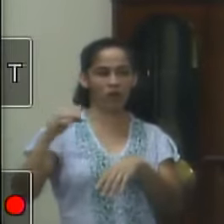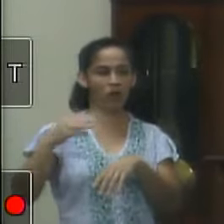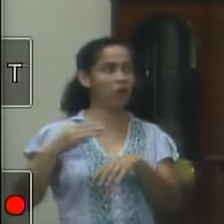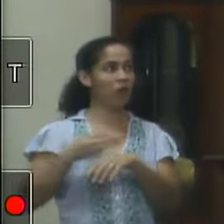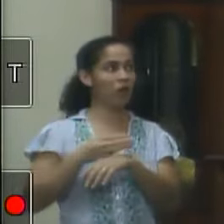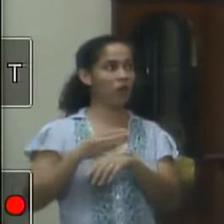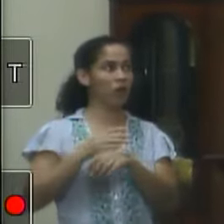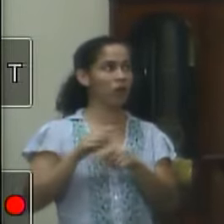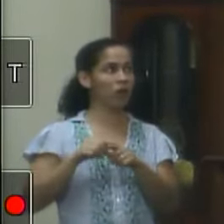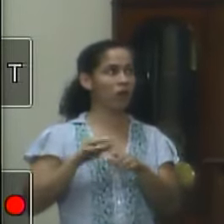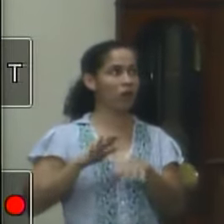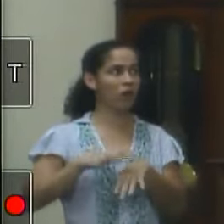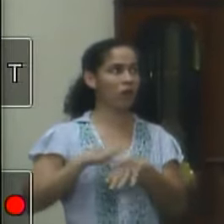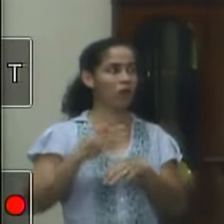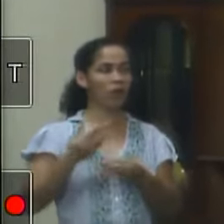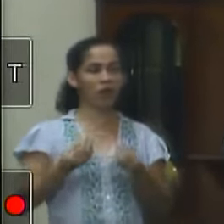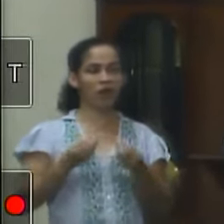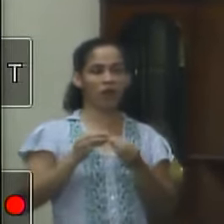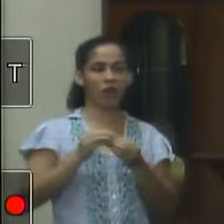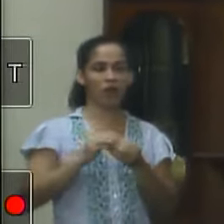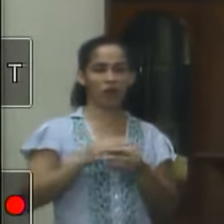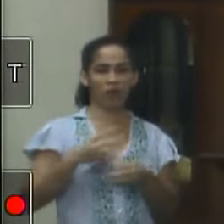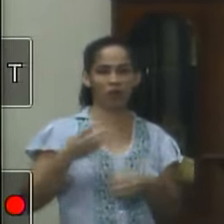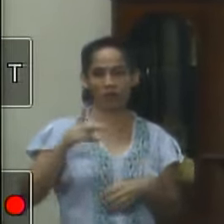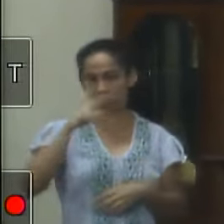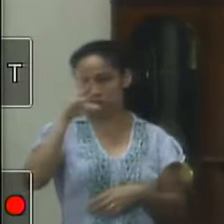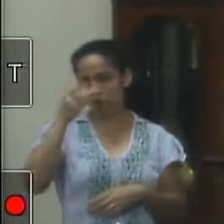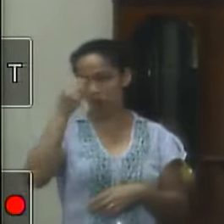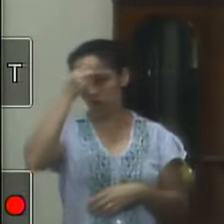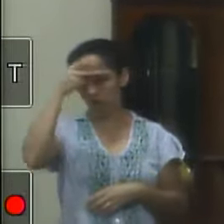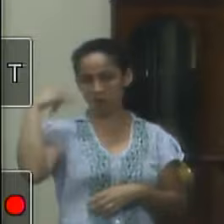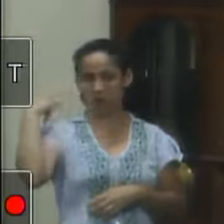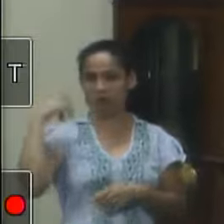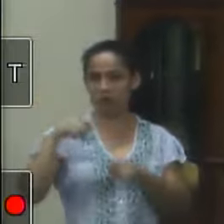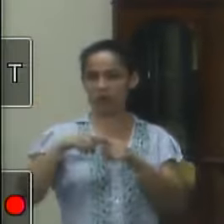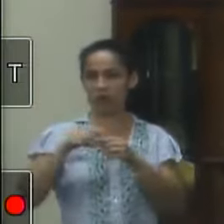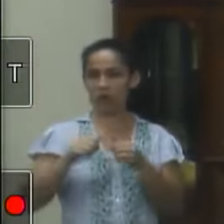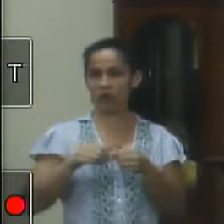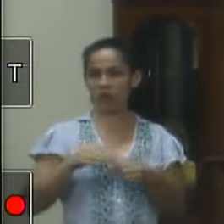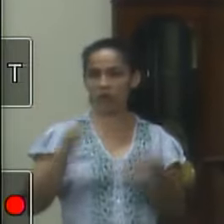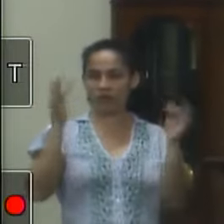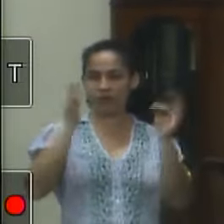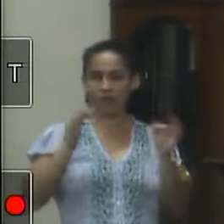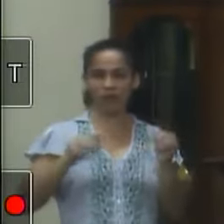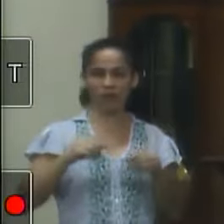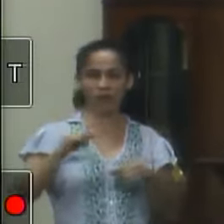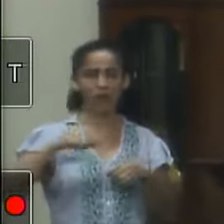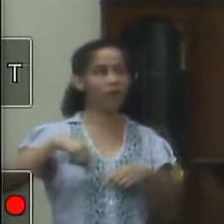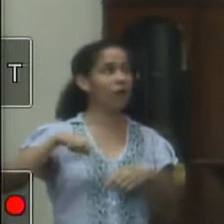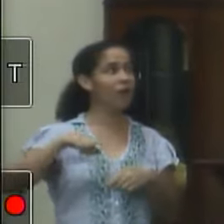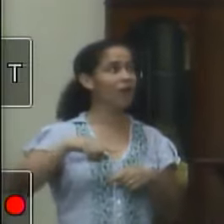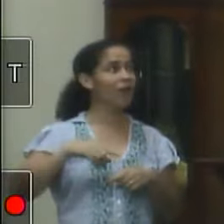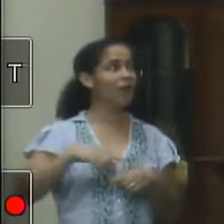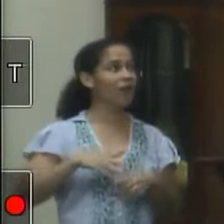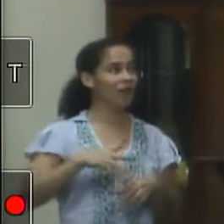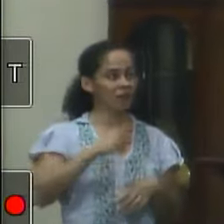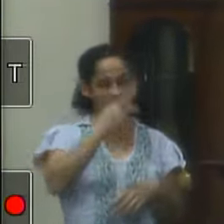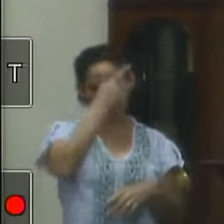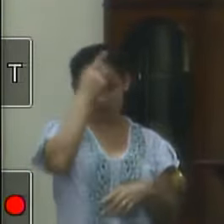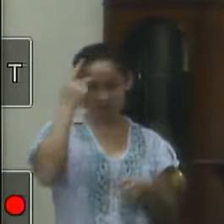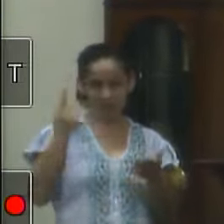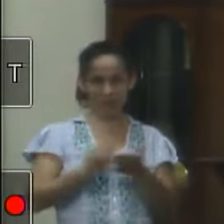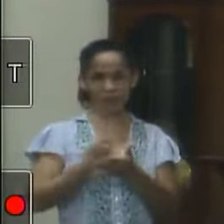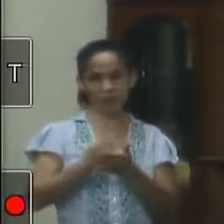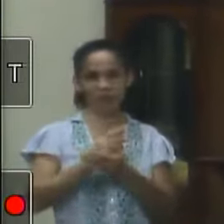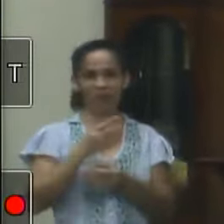por dia são mais de 100 os senhores também devem passar por isso também então estou muito feliz em breve você vai vir no RJ os filhos do desastre ficam